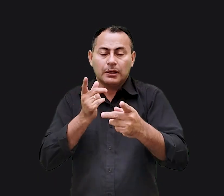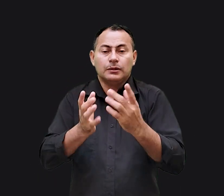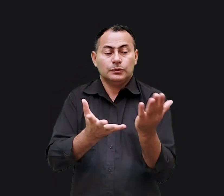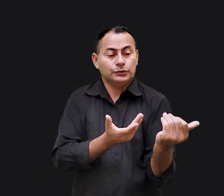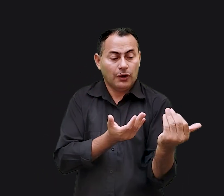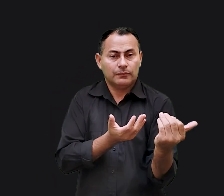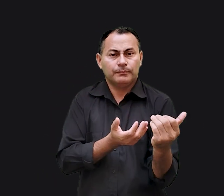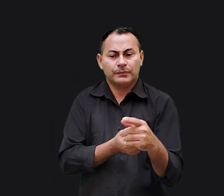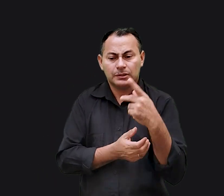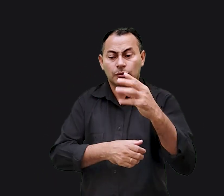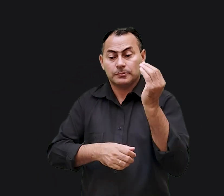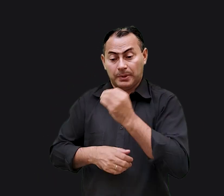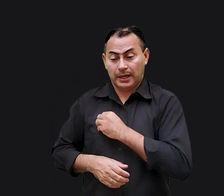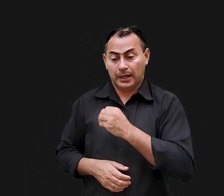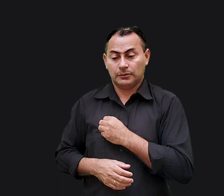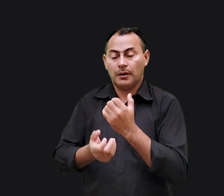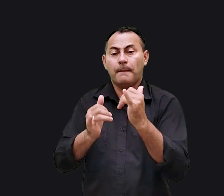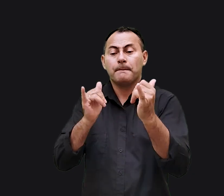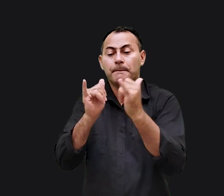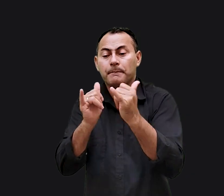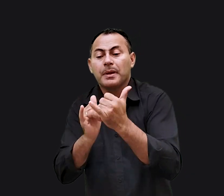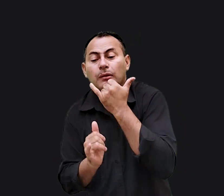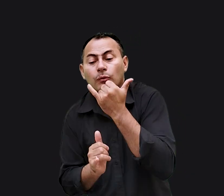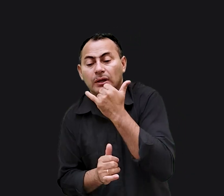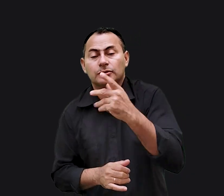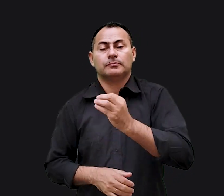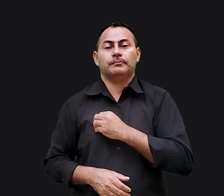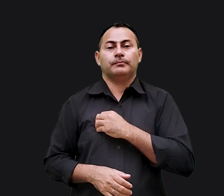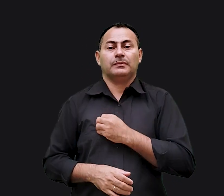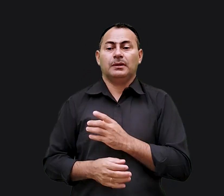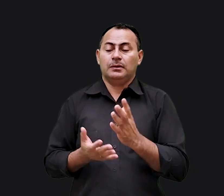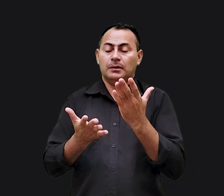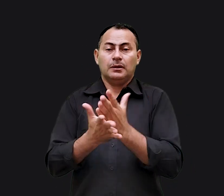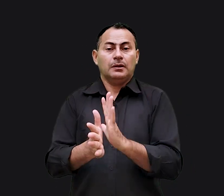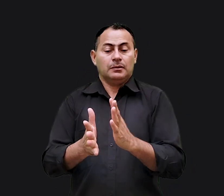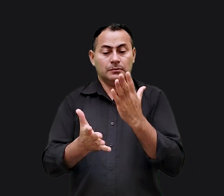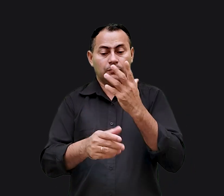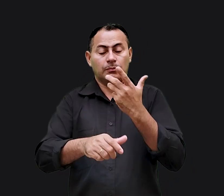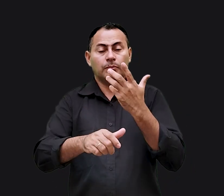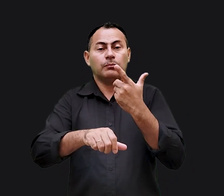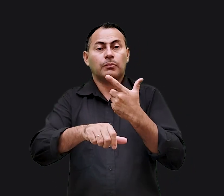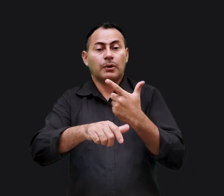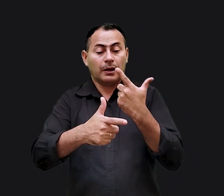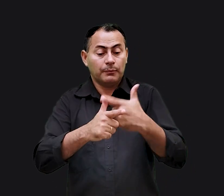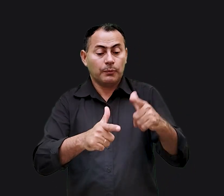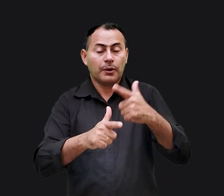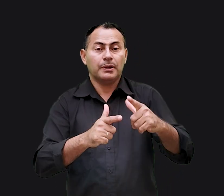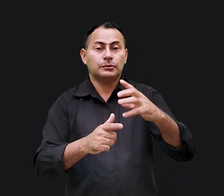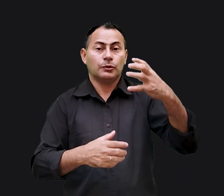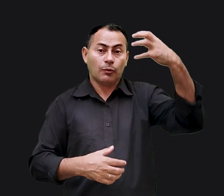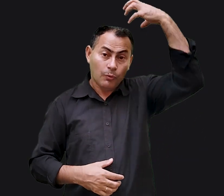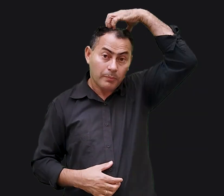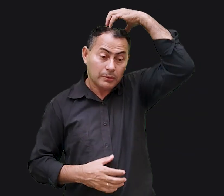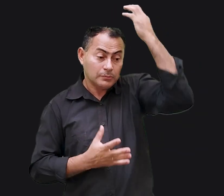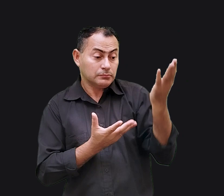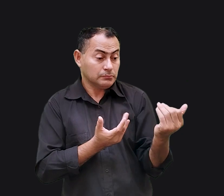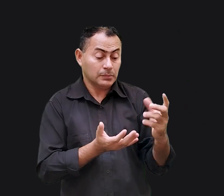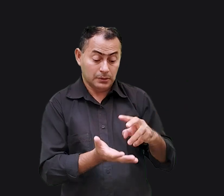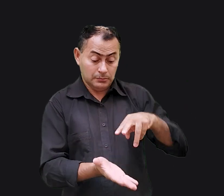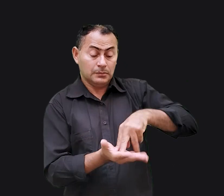Jesus disse àquele jovem, os seus pecados estão perdoados, ele acabou com o problema de culpa do rapaz, por isso ele